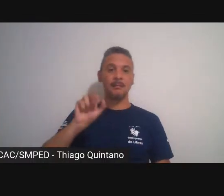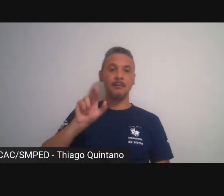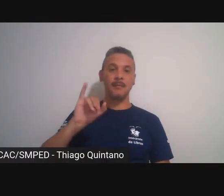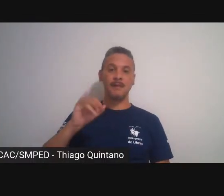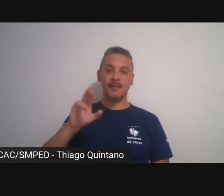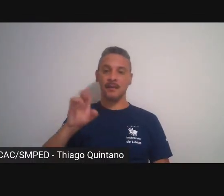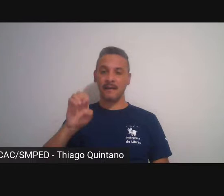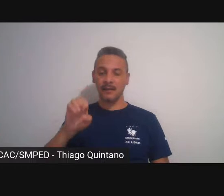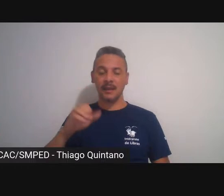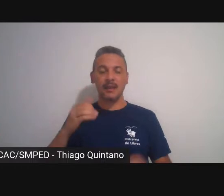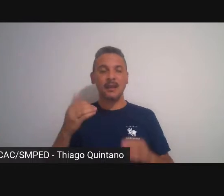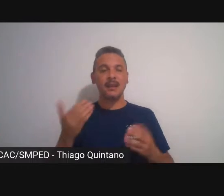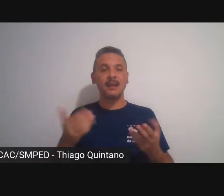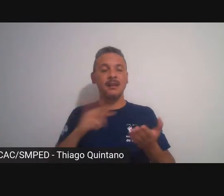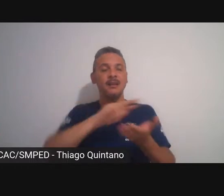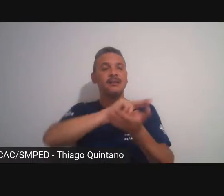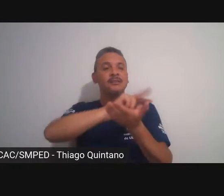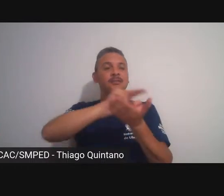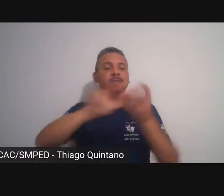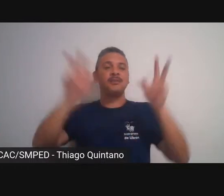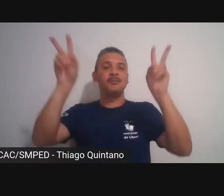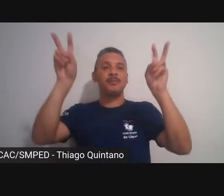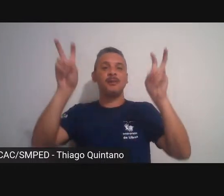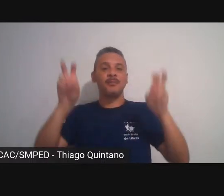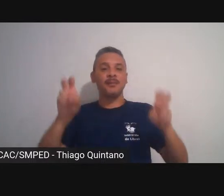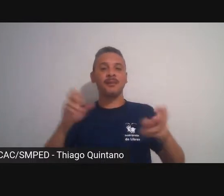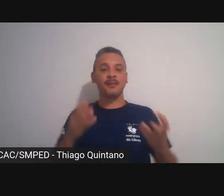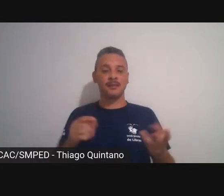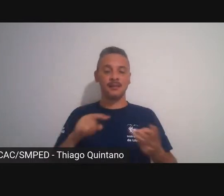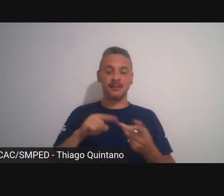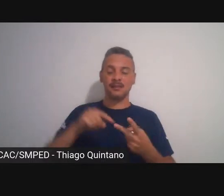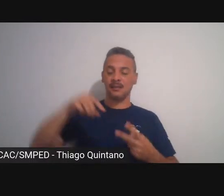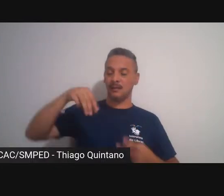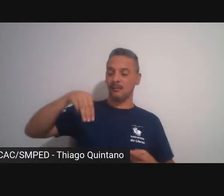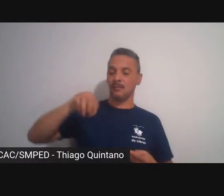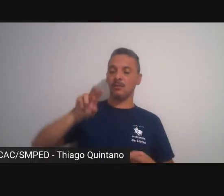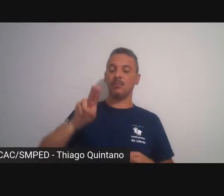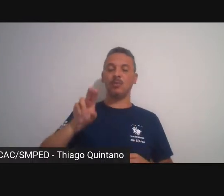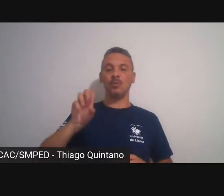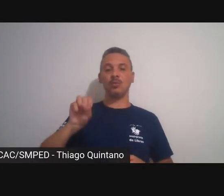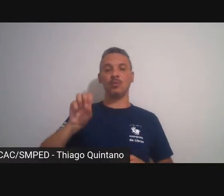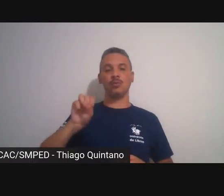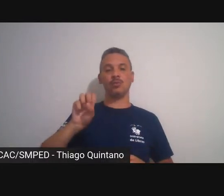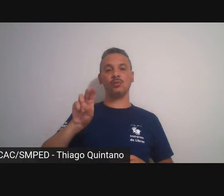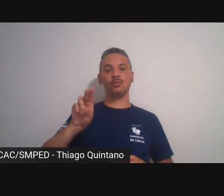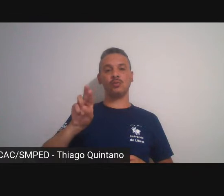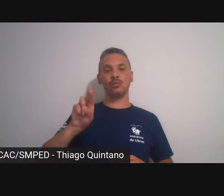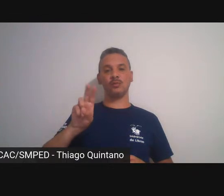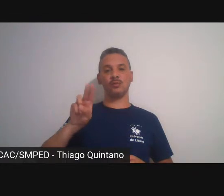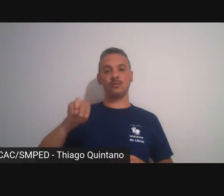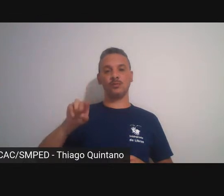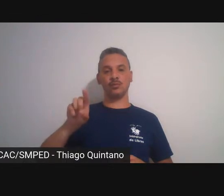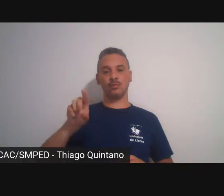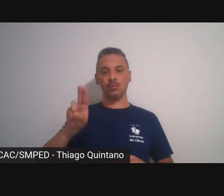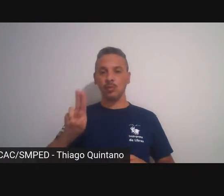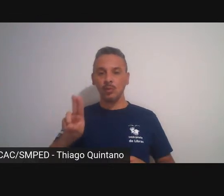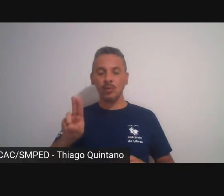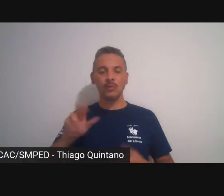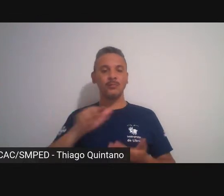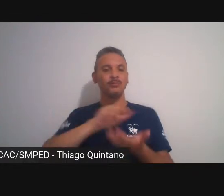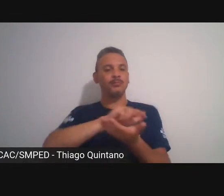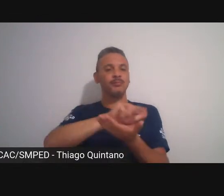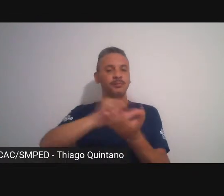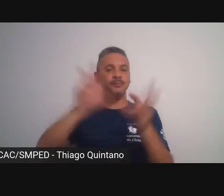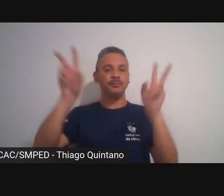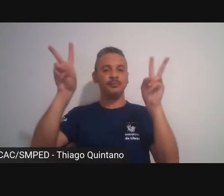tem vários títulos um surundu não sei o que é isso mas dou títulos de uma